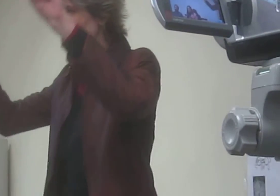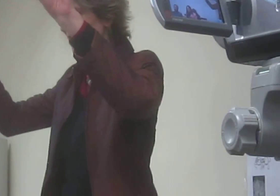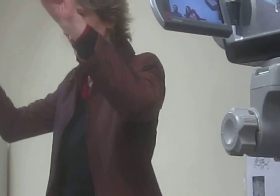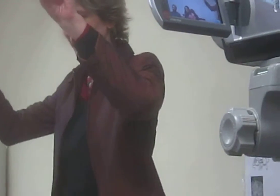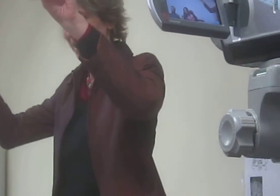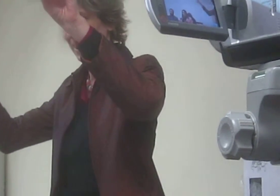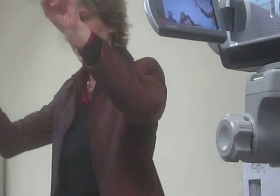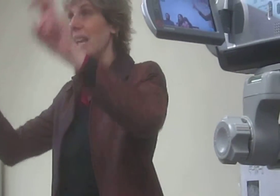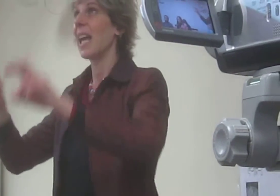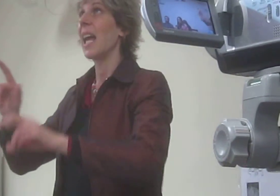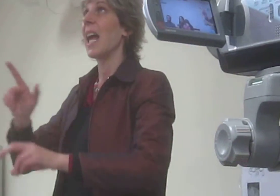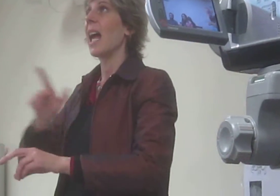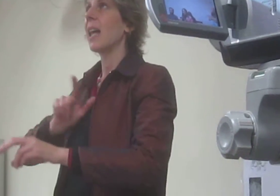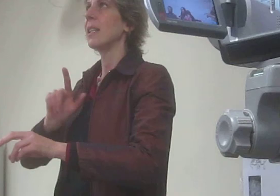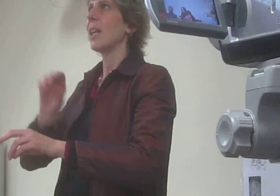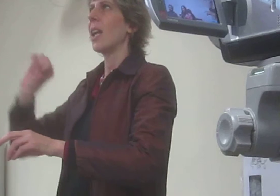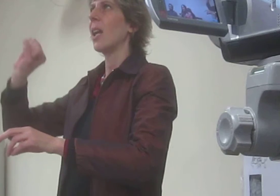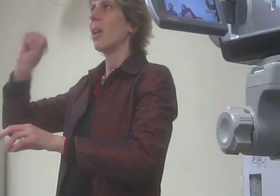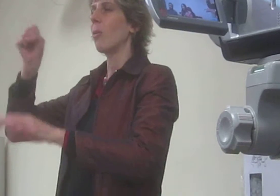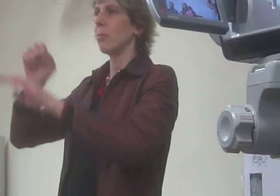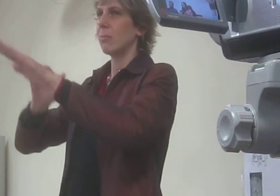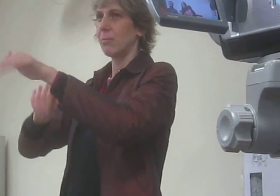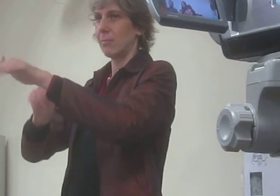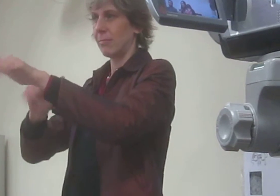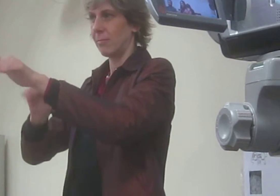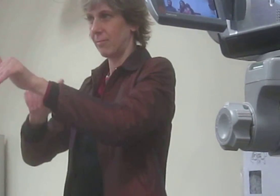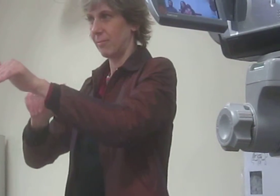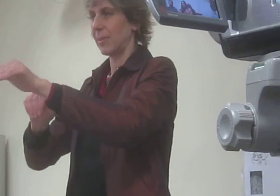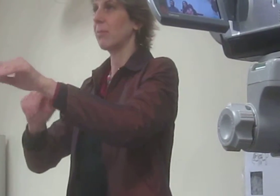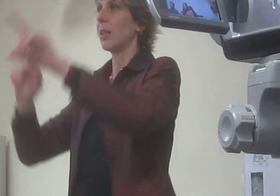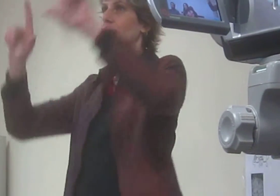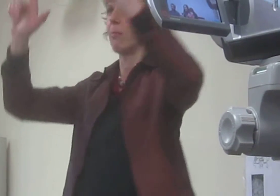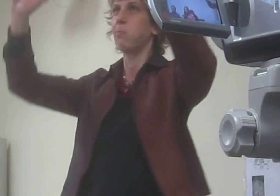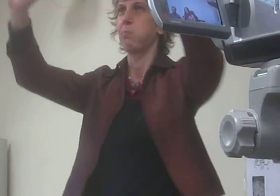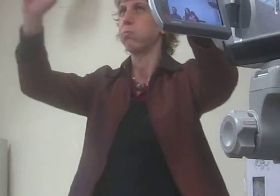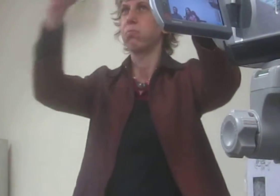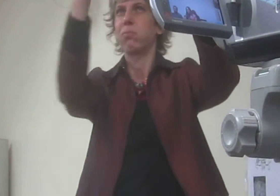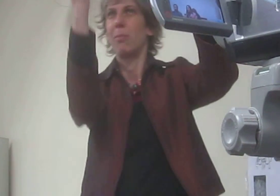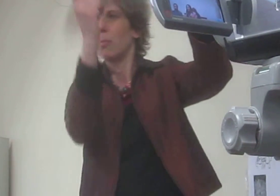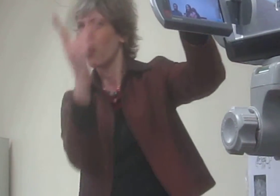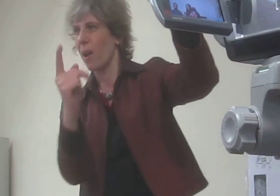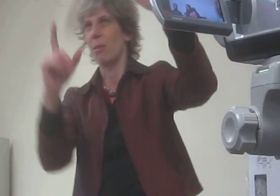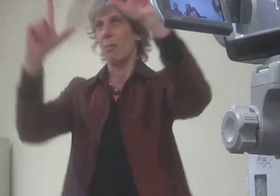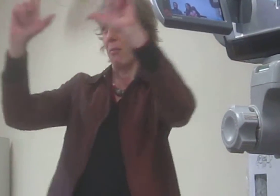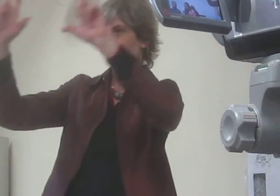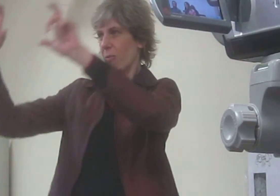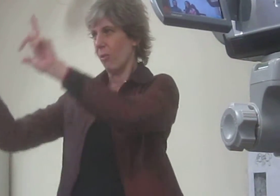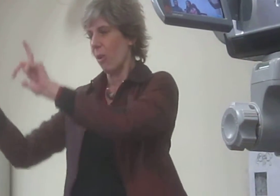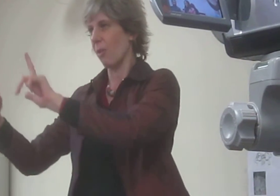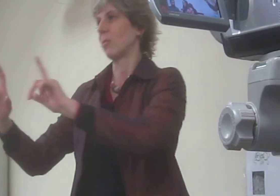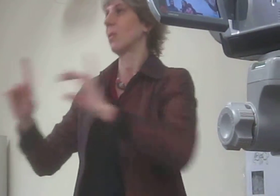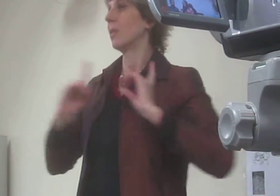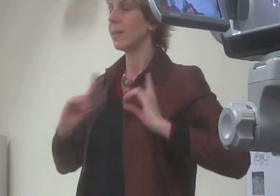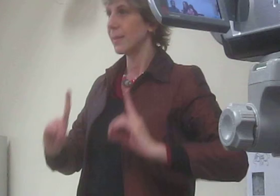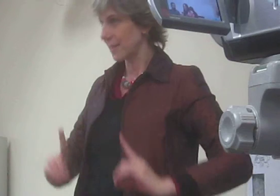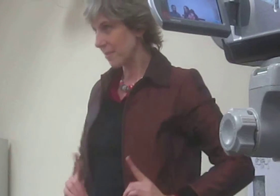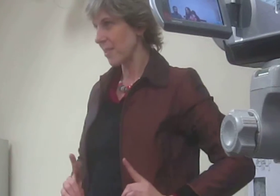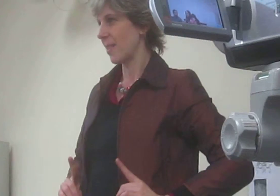setembro. Lá tem o movimento político da pessoa com deficiência. Então, passando